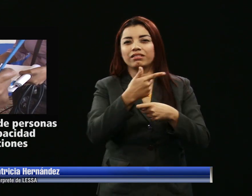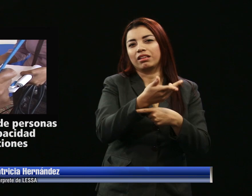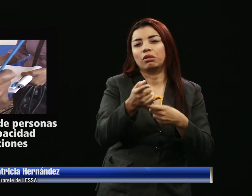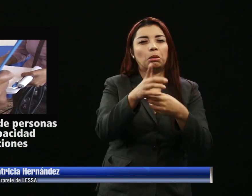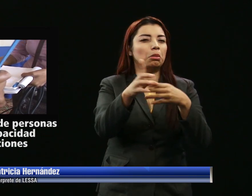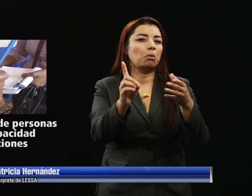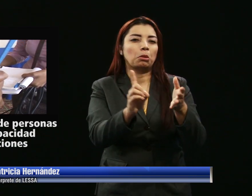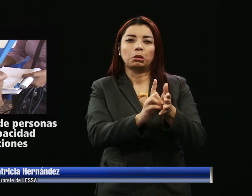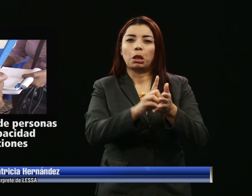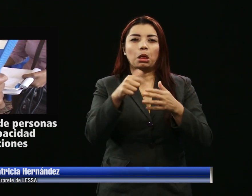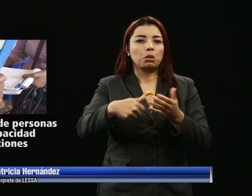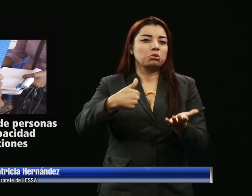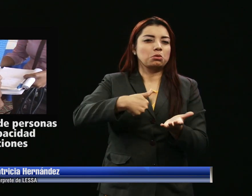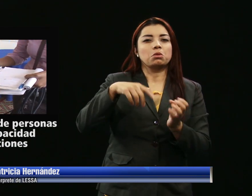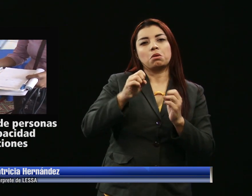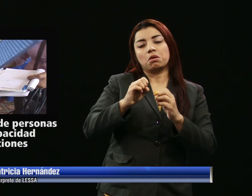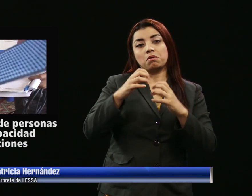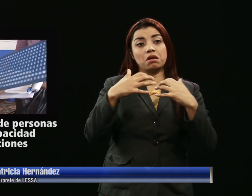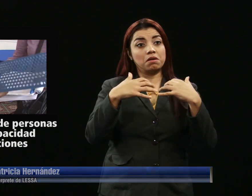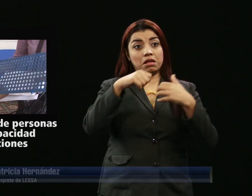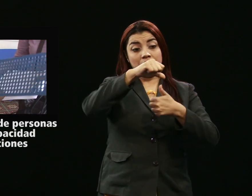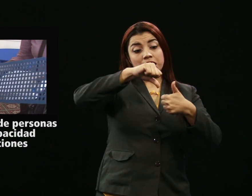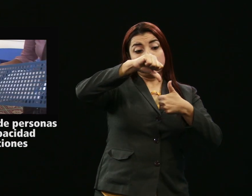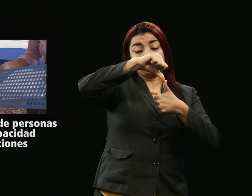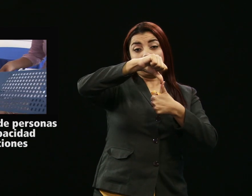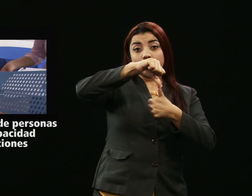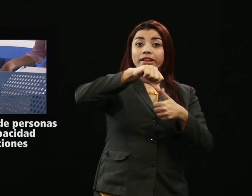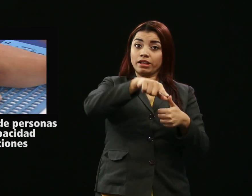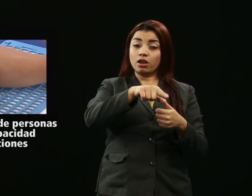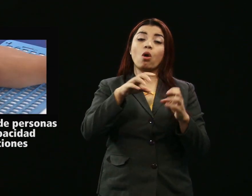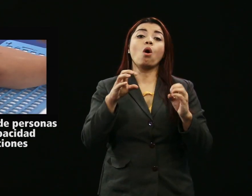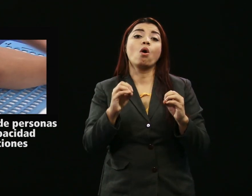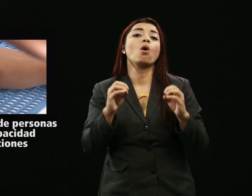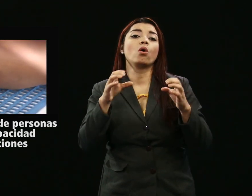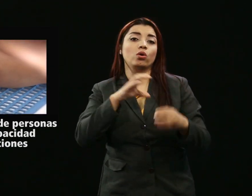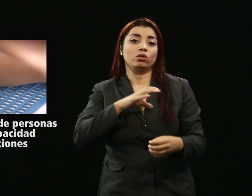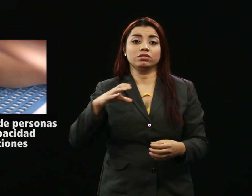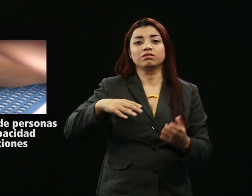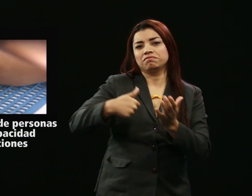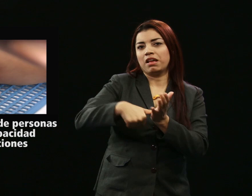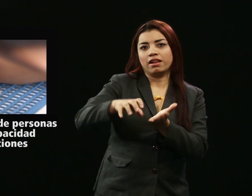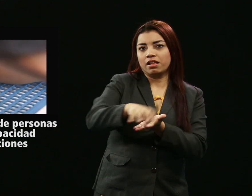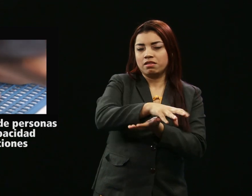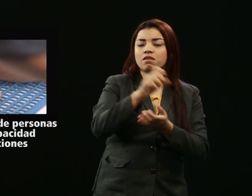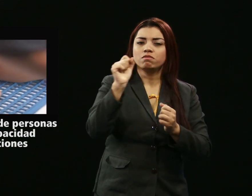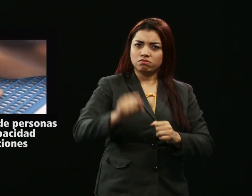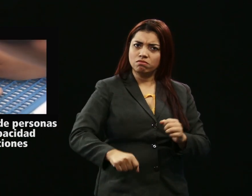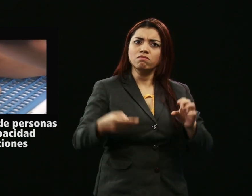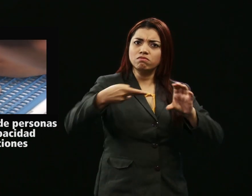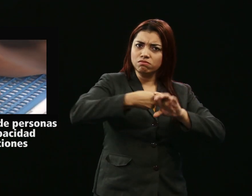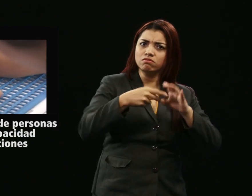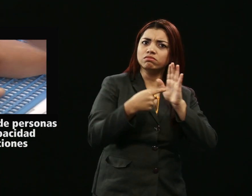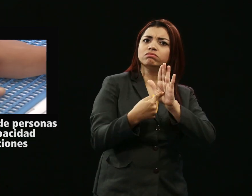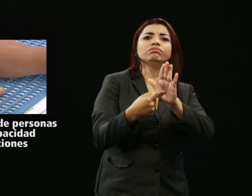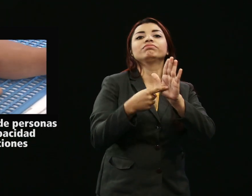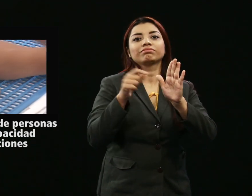Asamblea Legislativa, Parlamento Centroamericano y Consejos Municipales. Con la disposición avalada, los